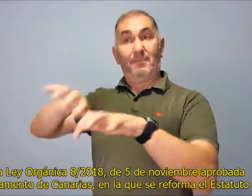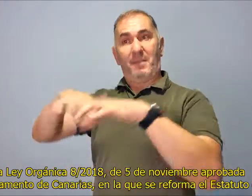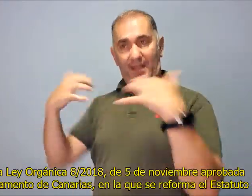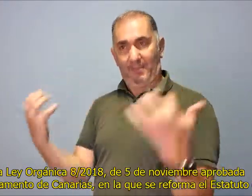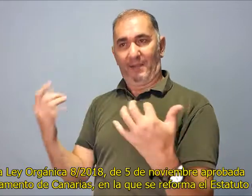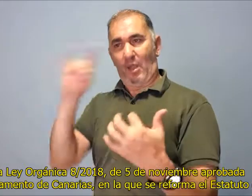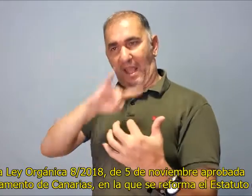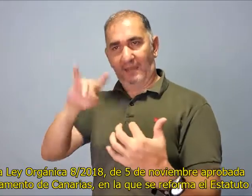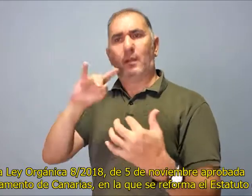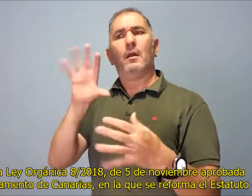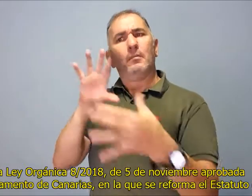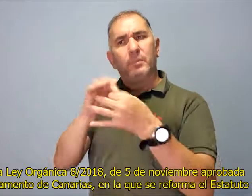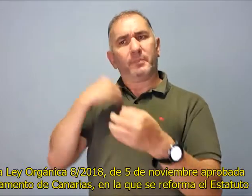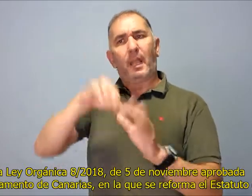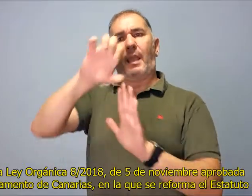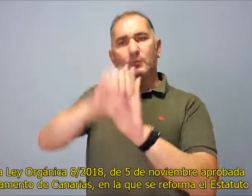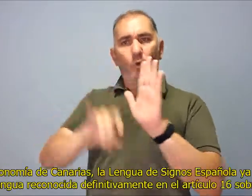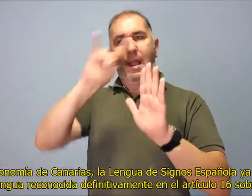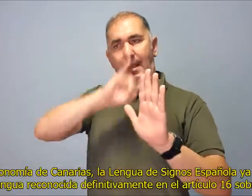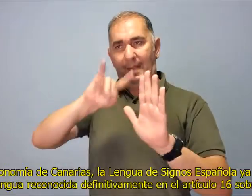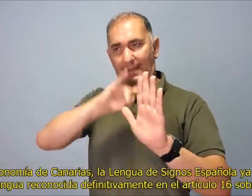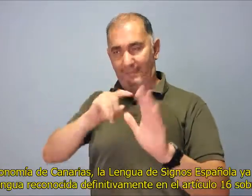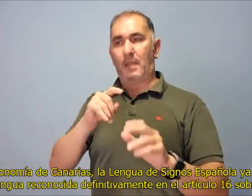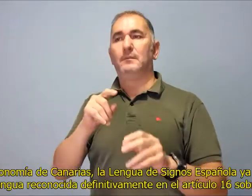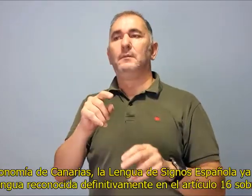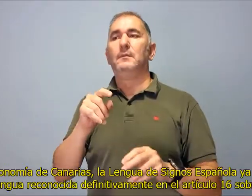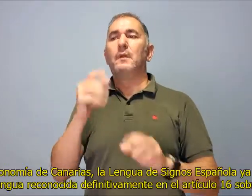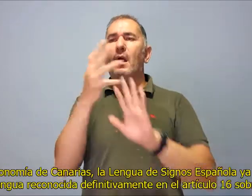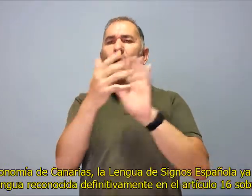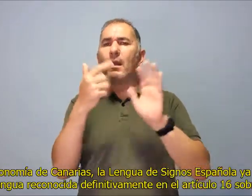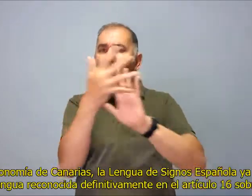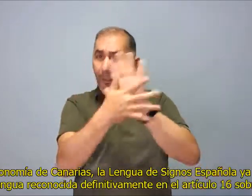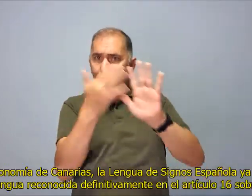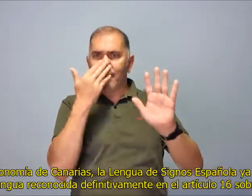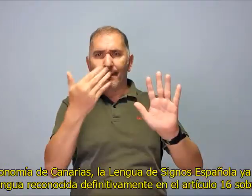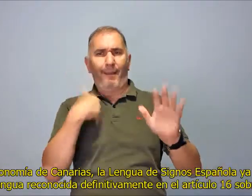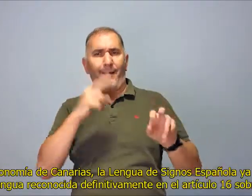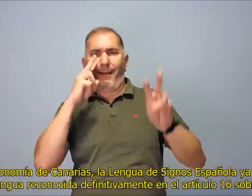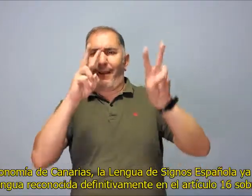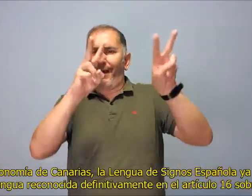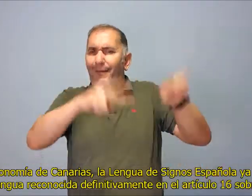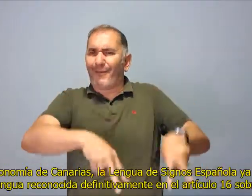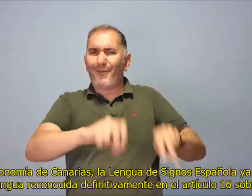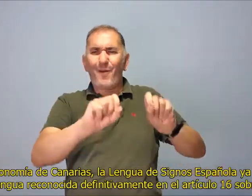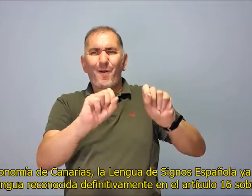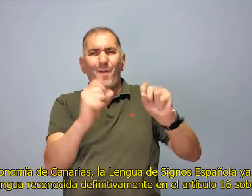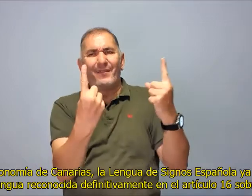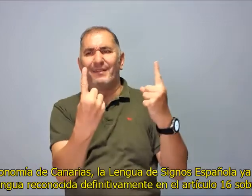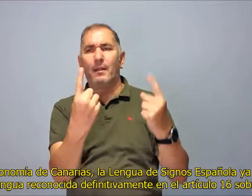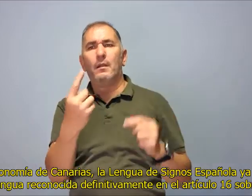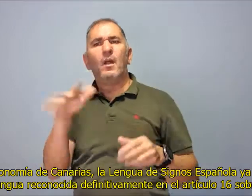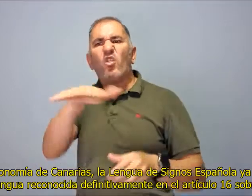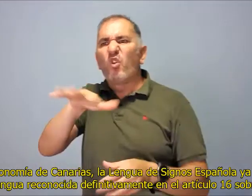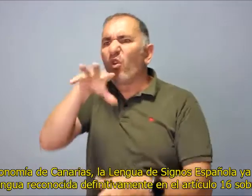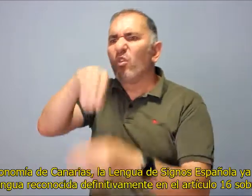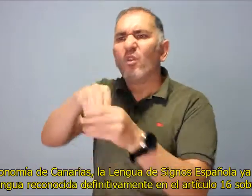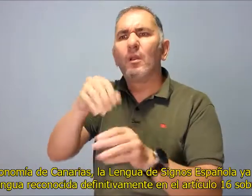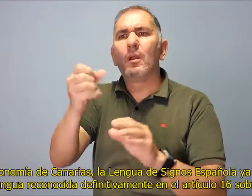la lengua de signos española ya es una lengua reconocida definitivamente en el artículo 16.